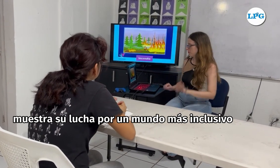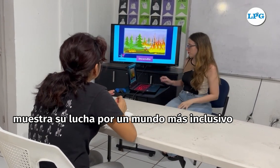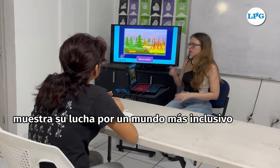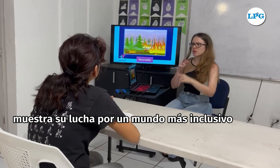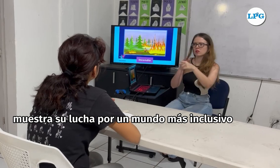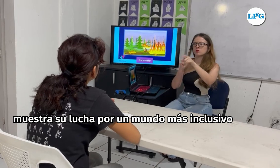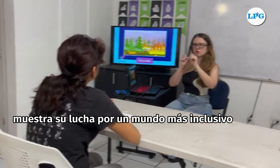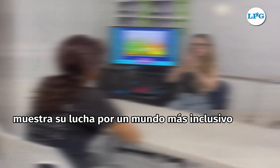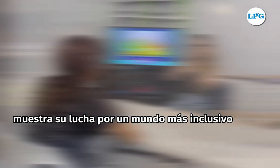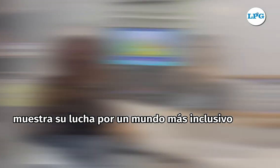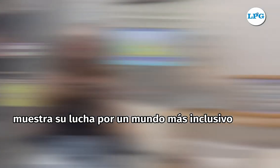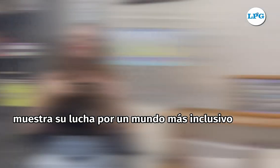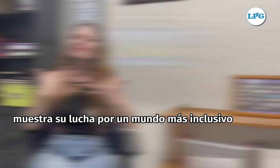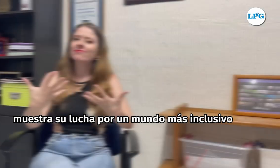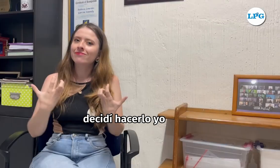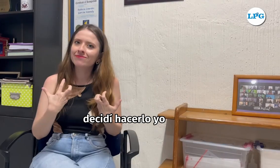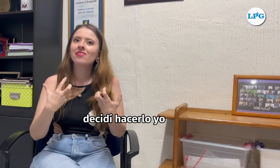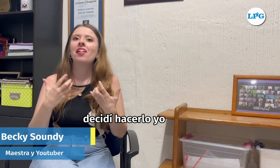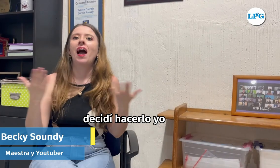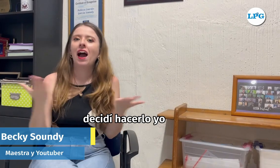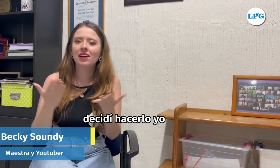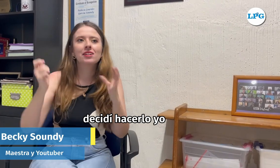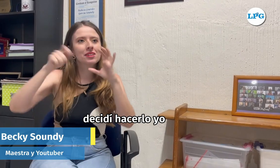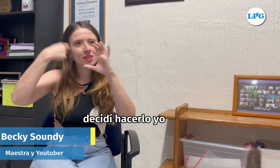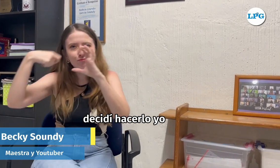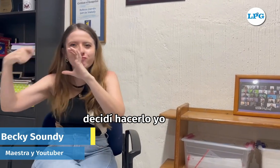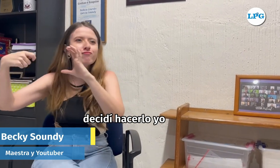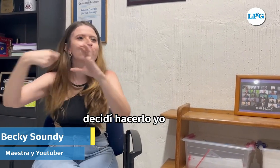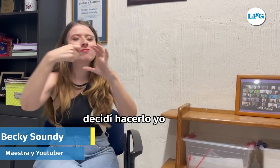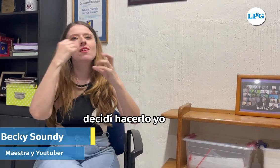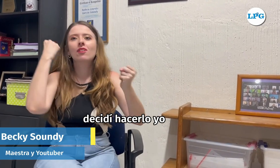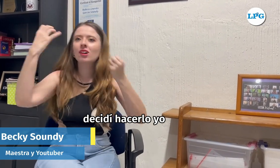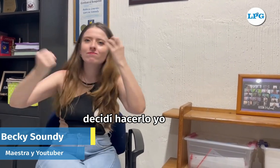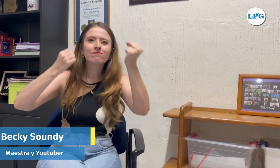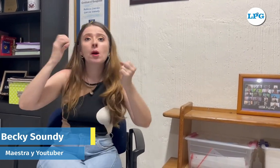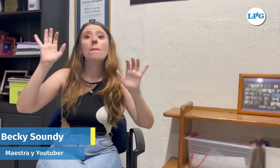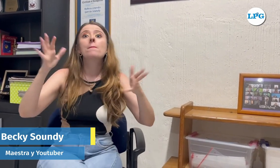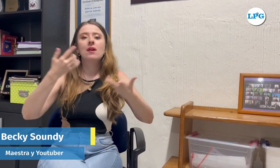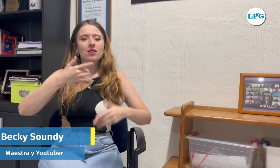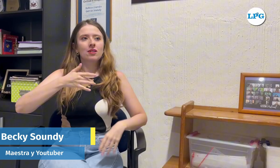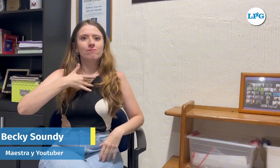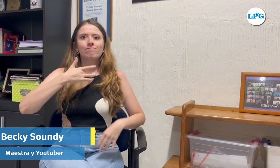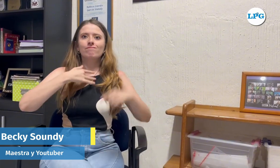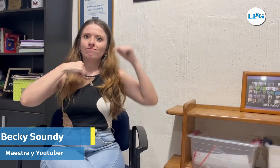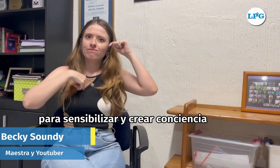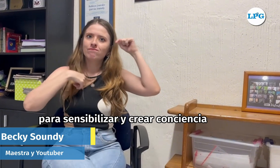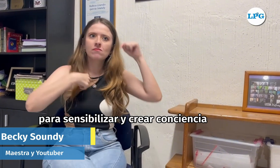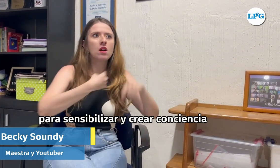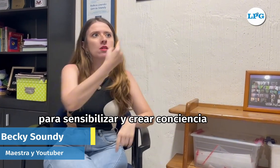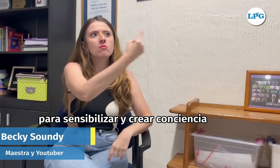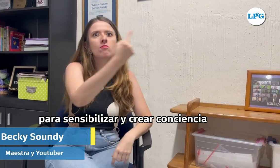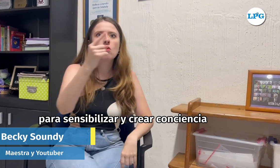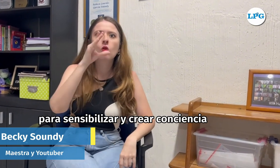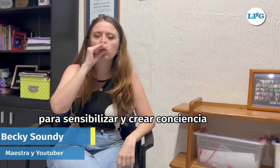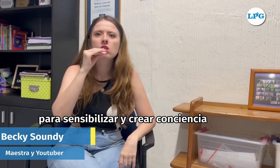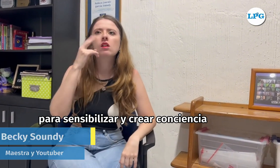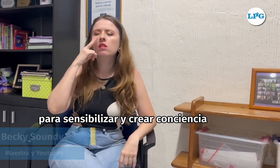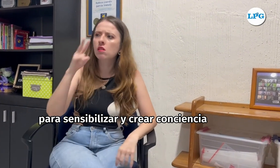un mundo más inclusivo. Yo decidí hacerlo yo, para sensibilizar y crear